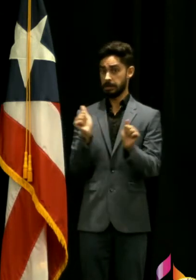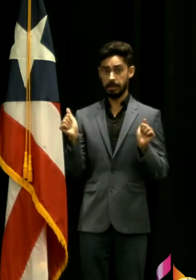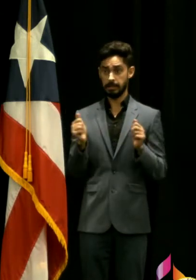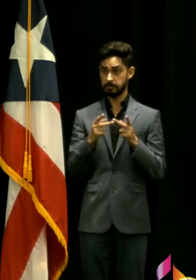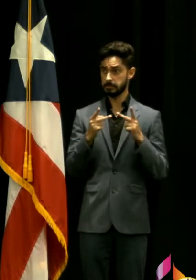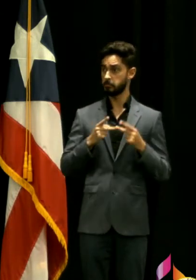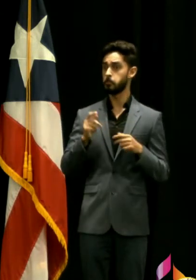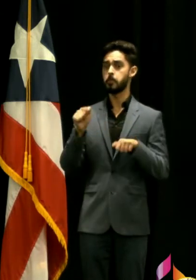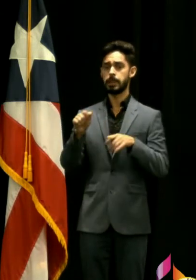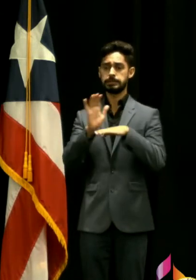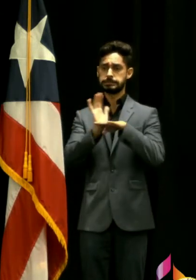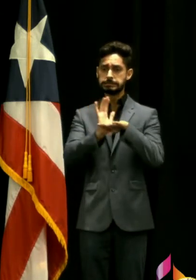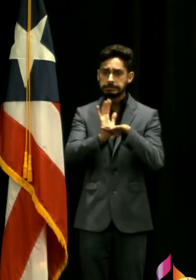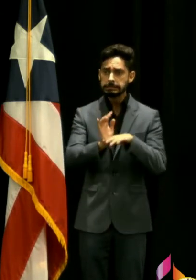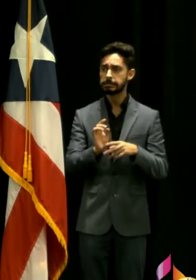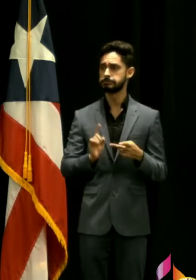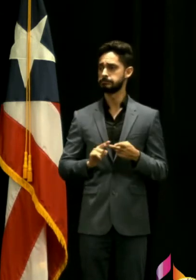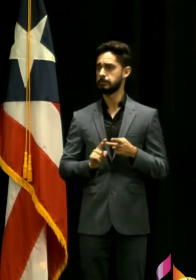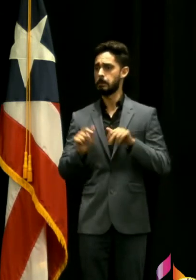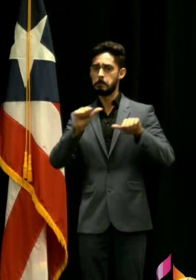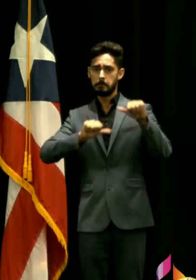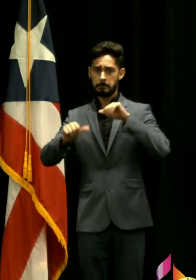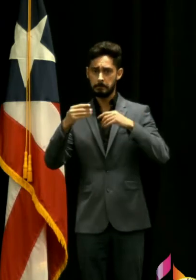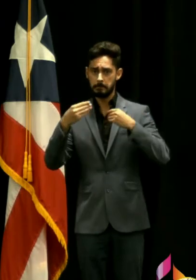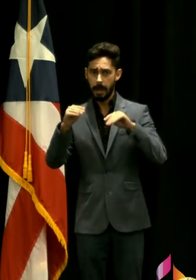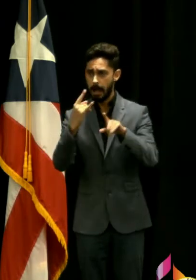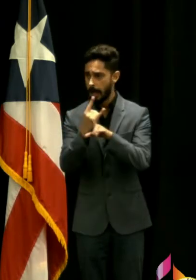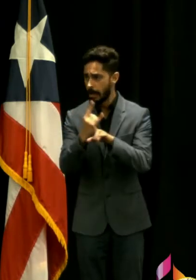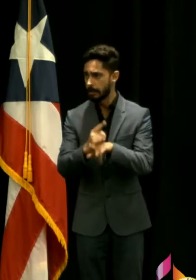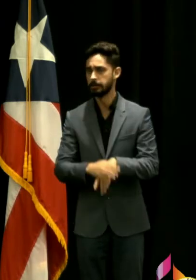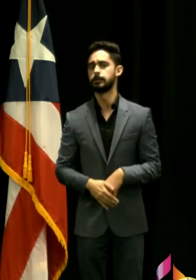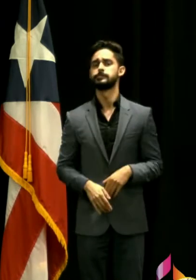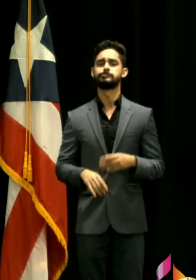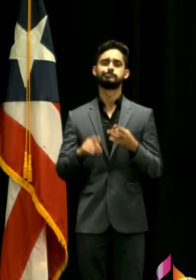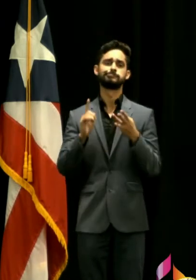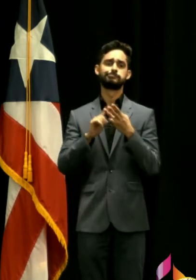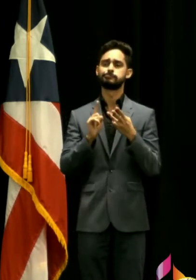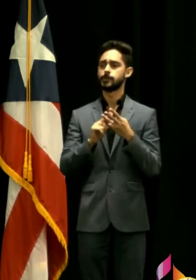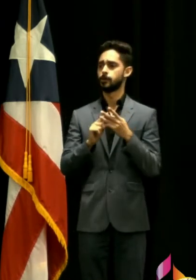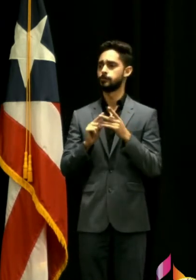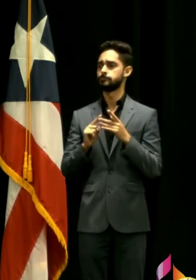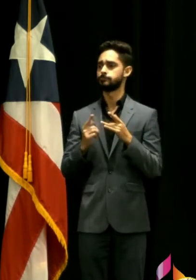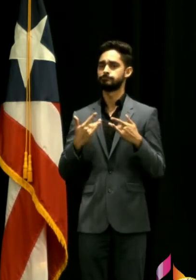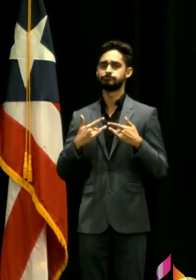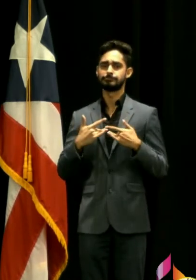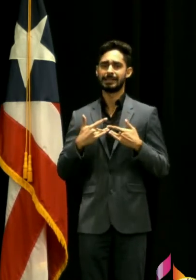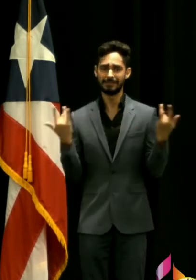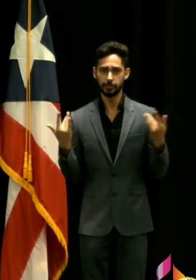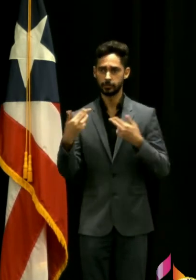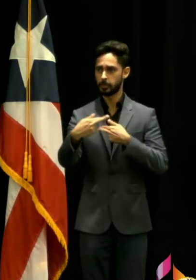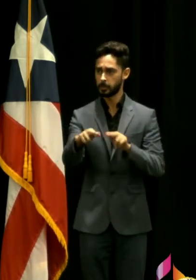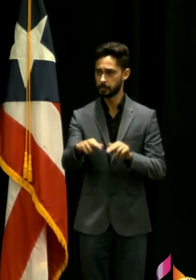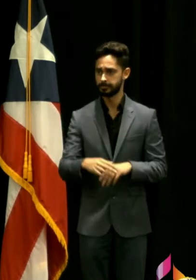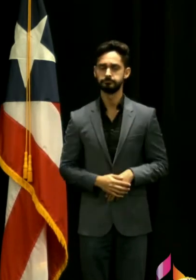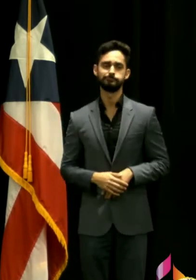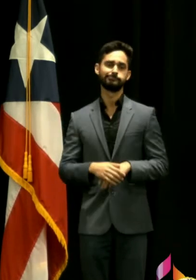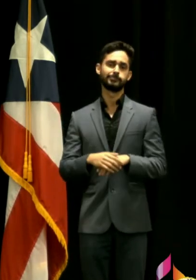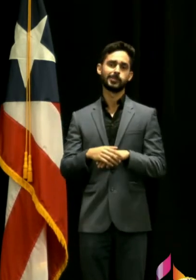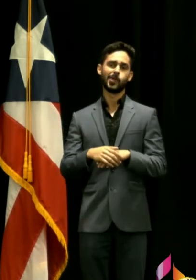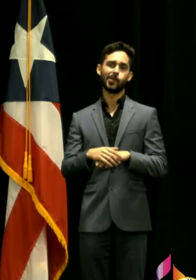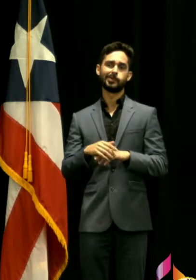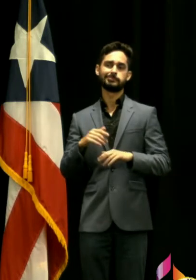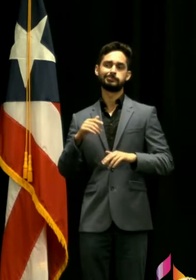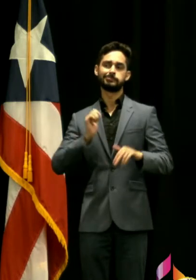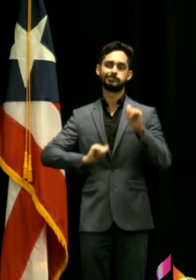un cine puede ser una barra puede ser un salón de actividades un salón de concierto un